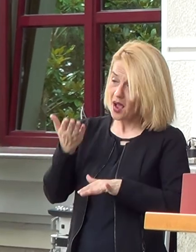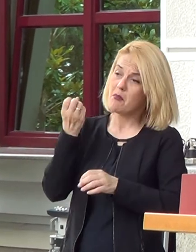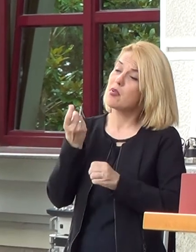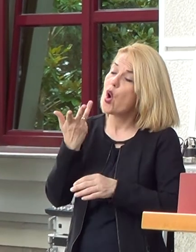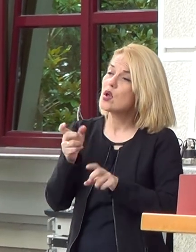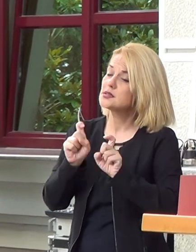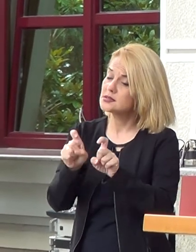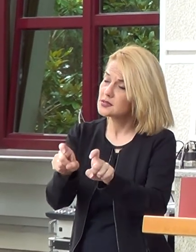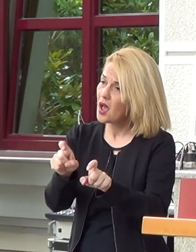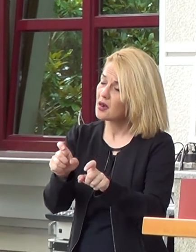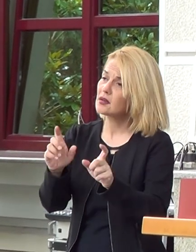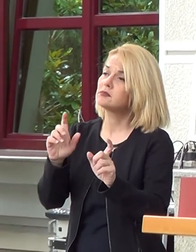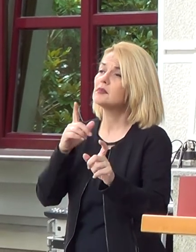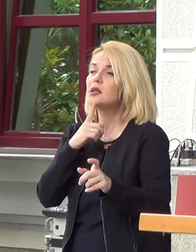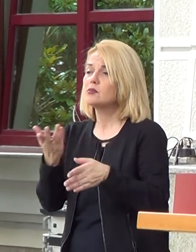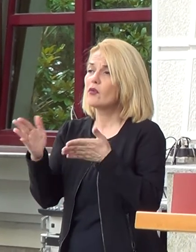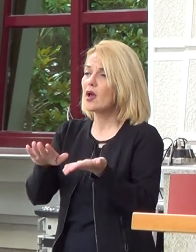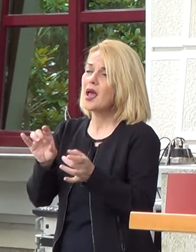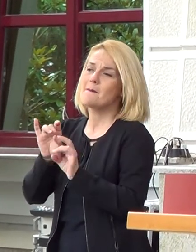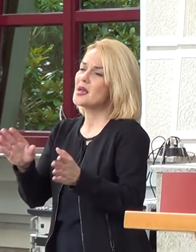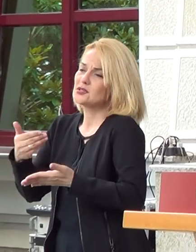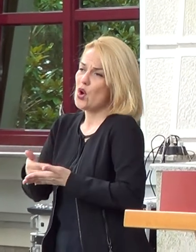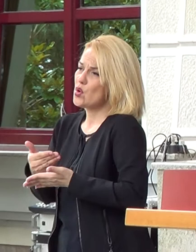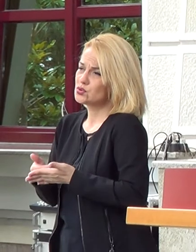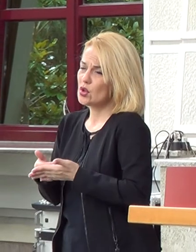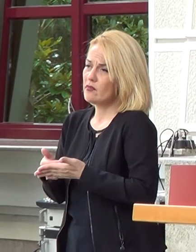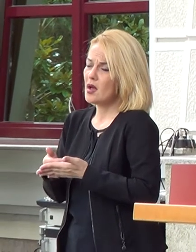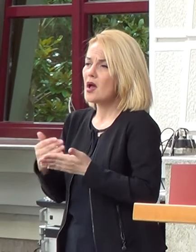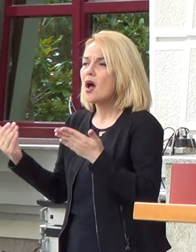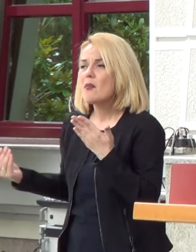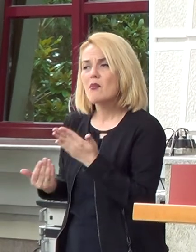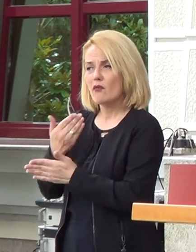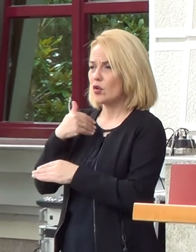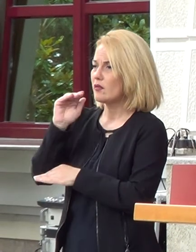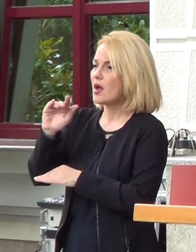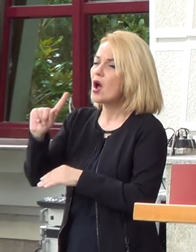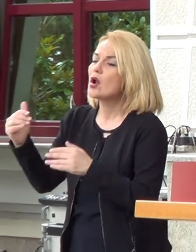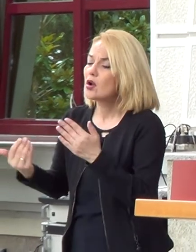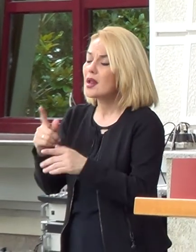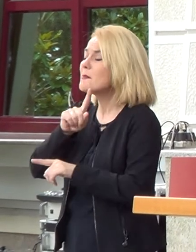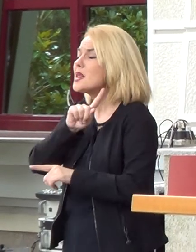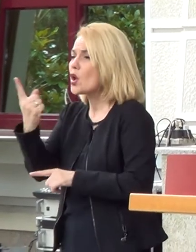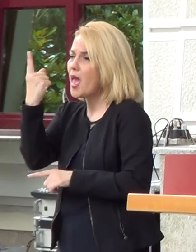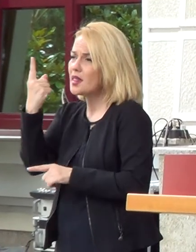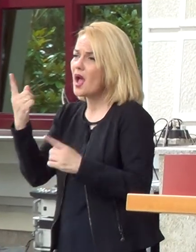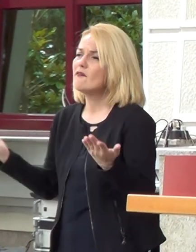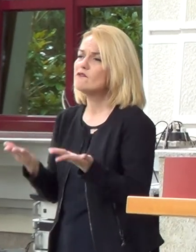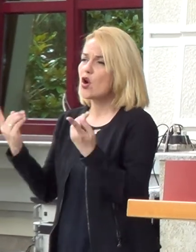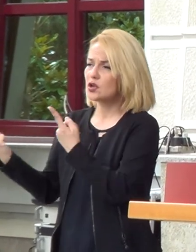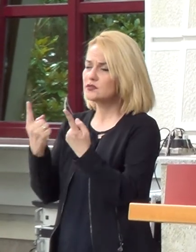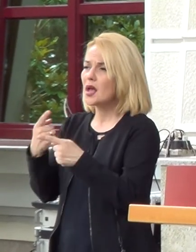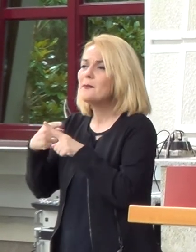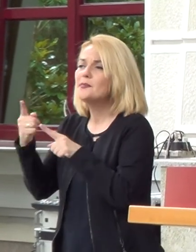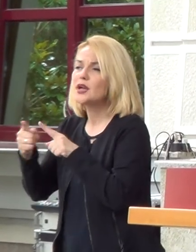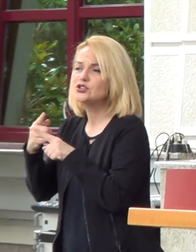се без осноа, затоа што реков и да повторам, ниту една повредна состојба не беше поведена од